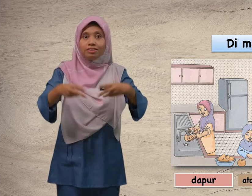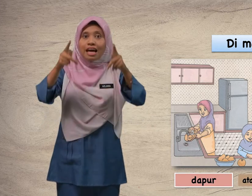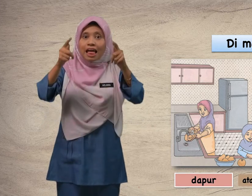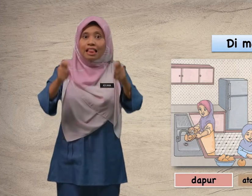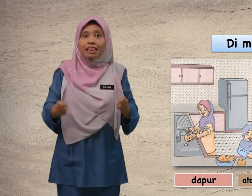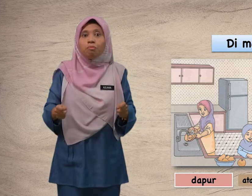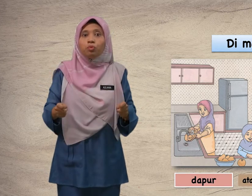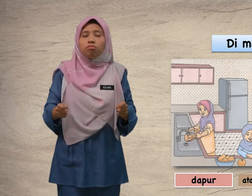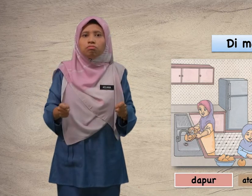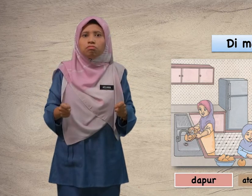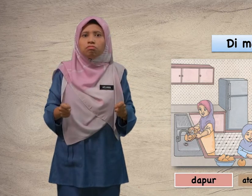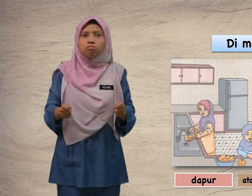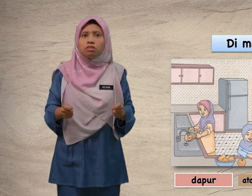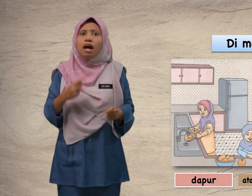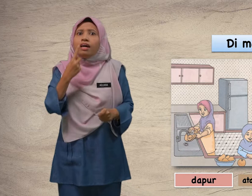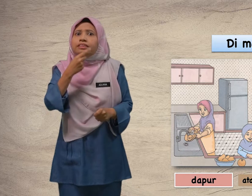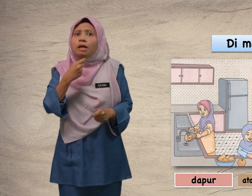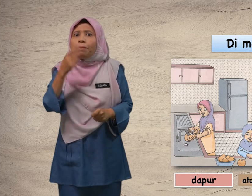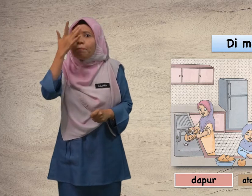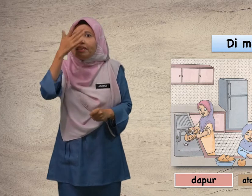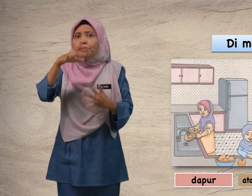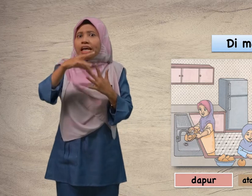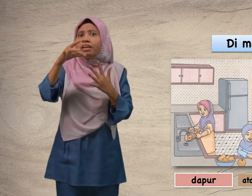tamu. Siapa pandai pilih?